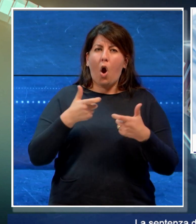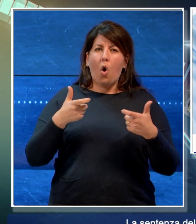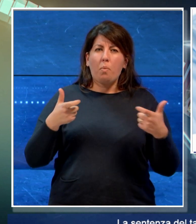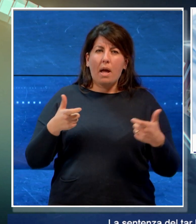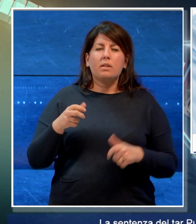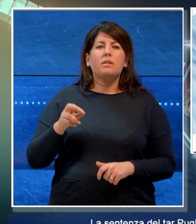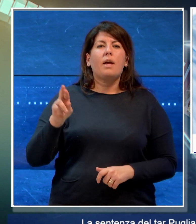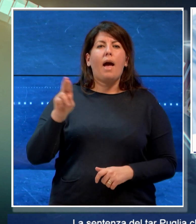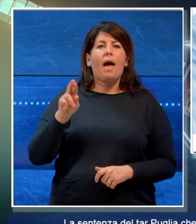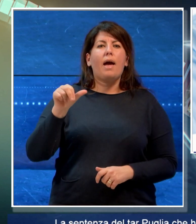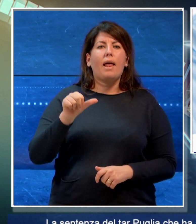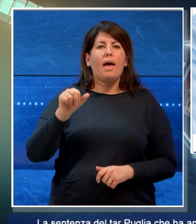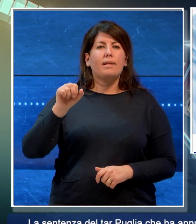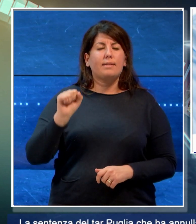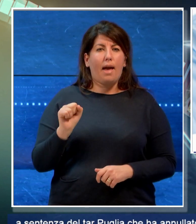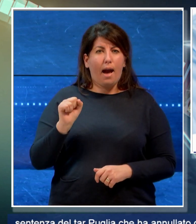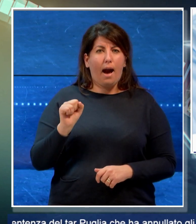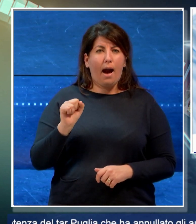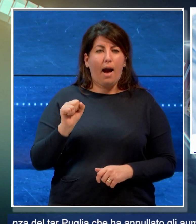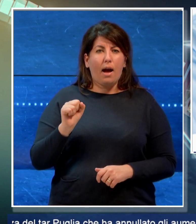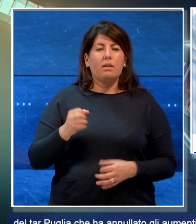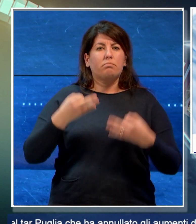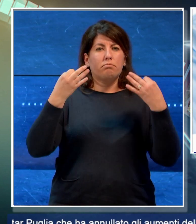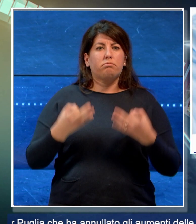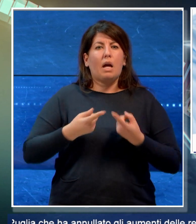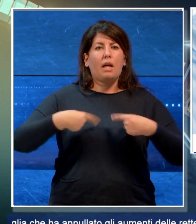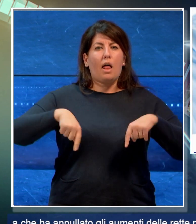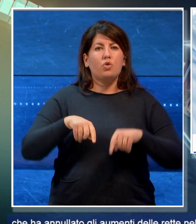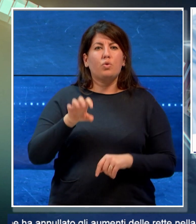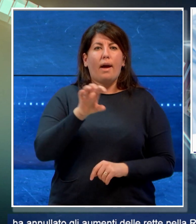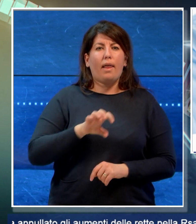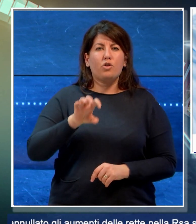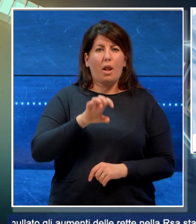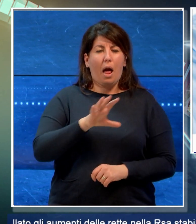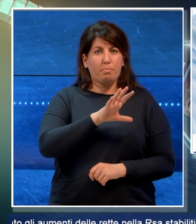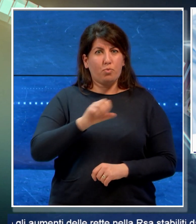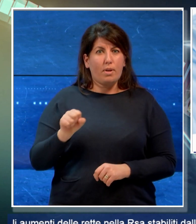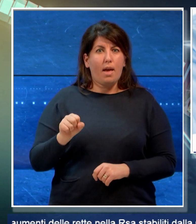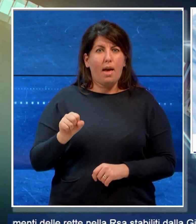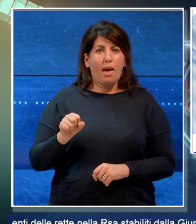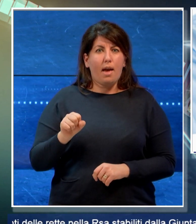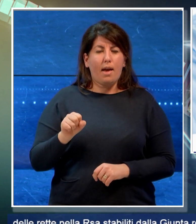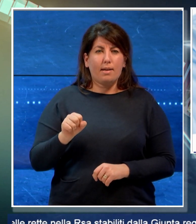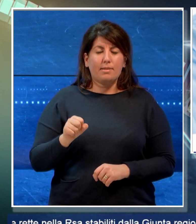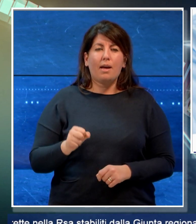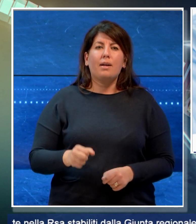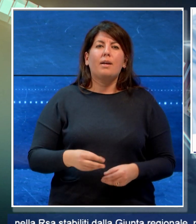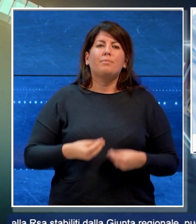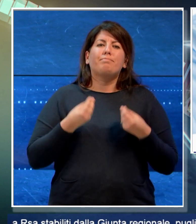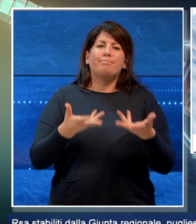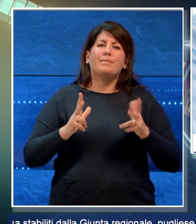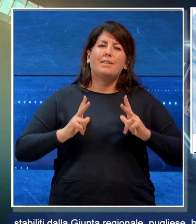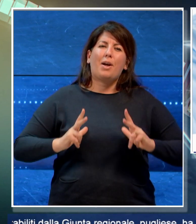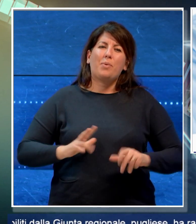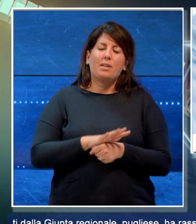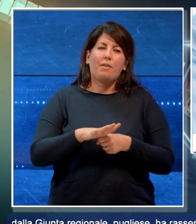RSA stabiliti dalla Giunta regionale pugliese ha rasserenato le famiglie